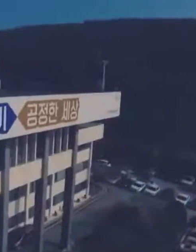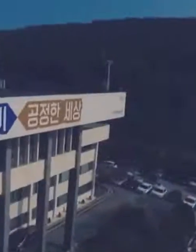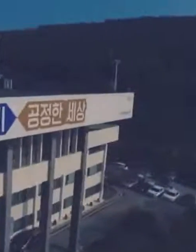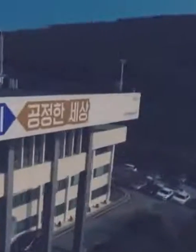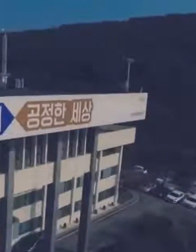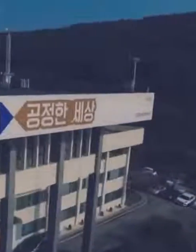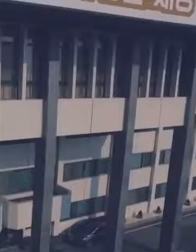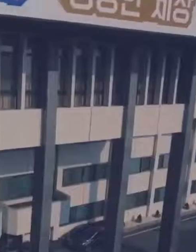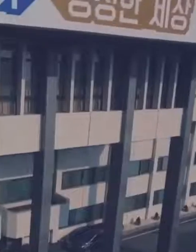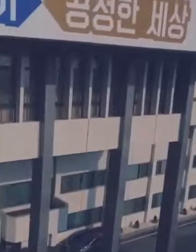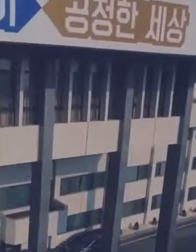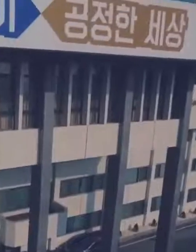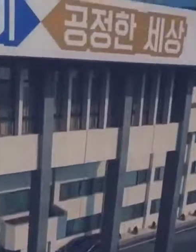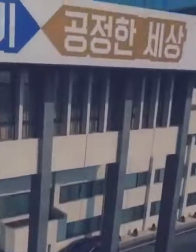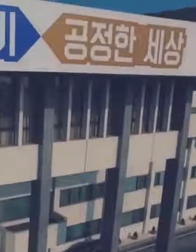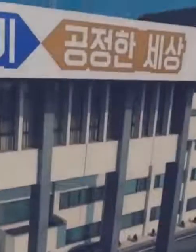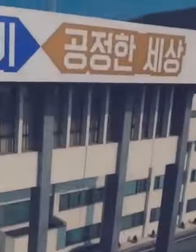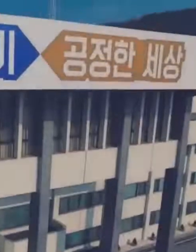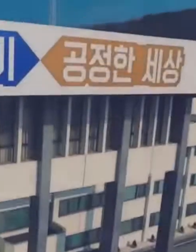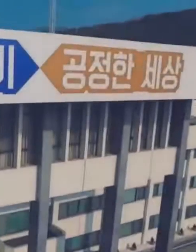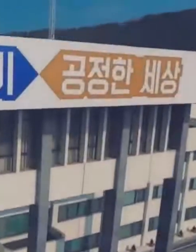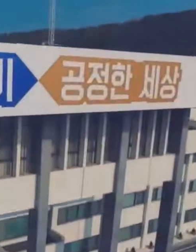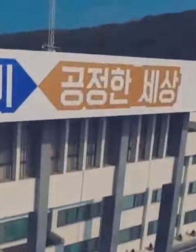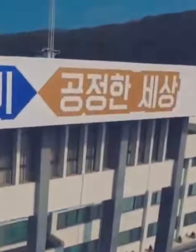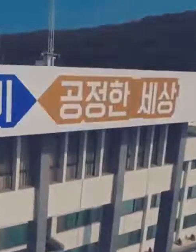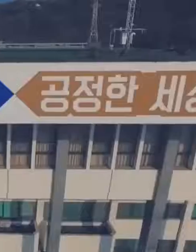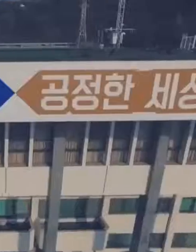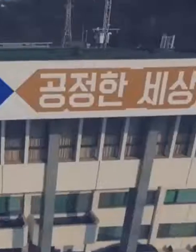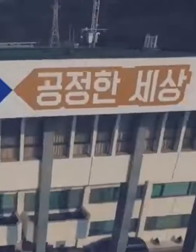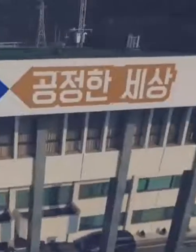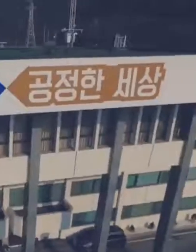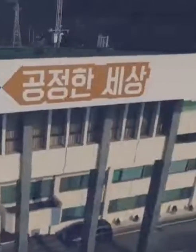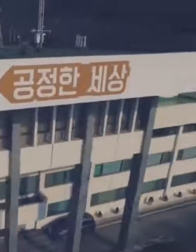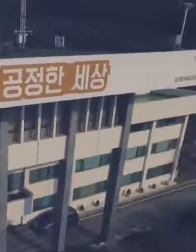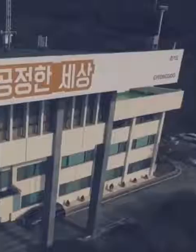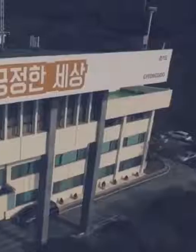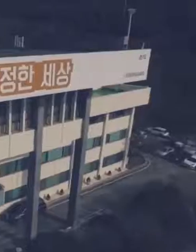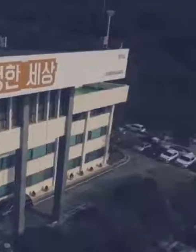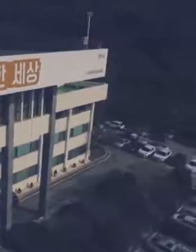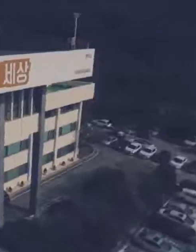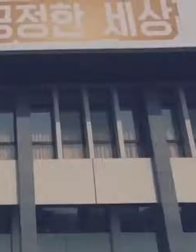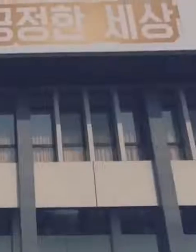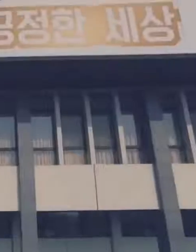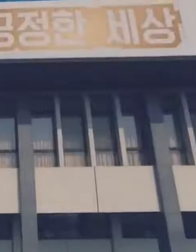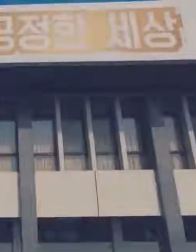싱싱싱싱싱싱싱 같만한 이준 어디 엎